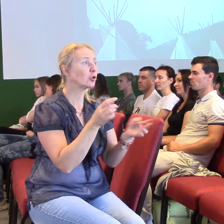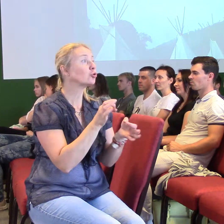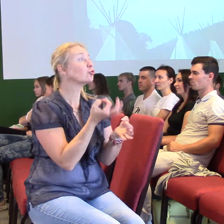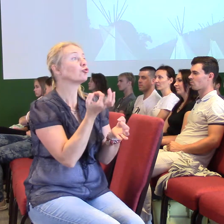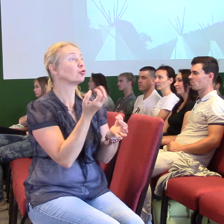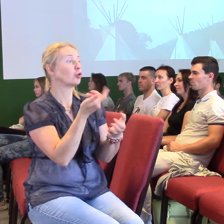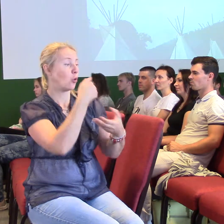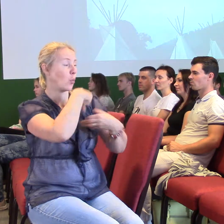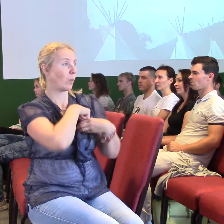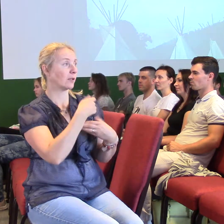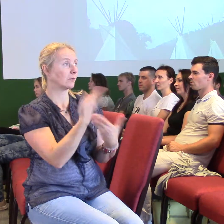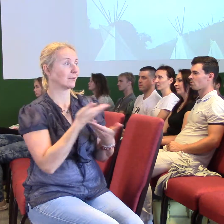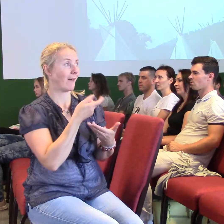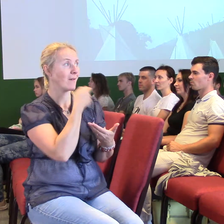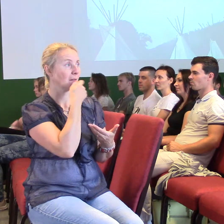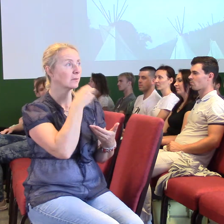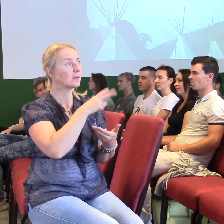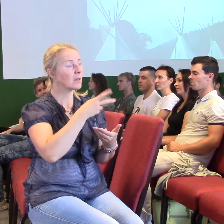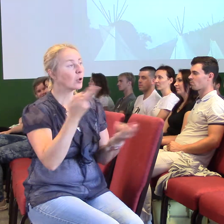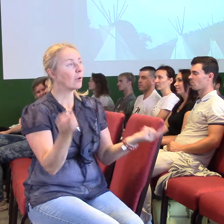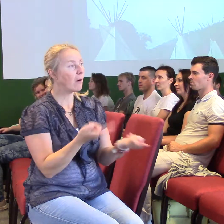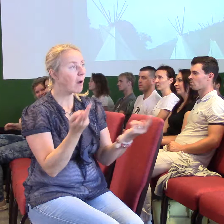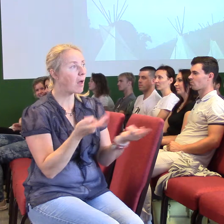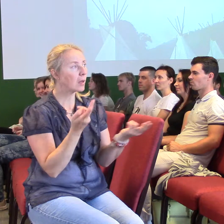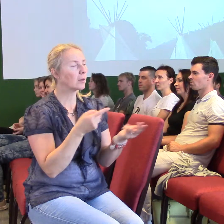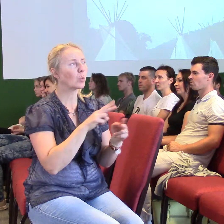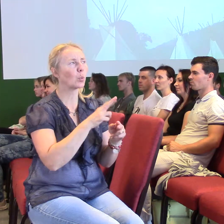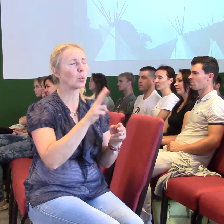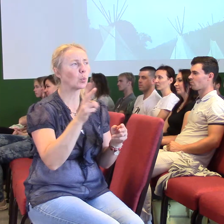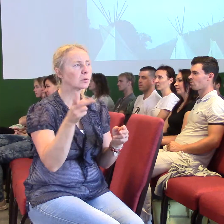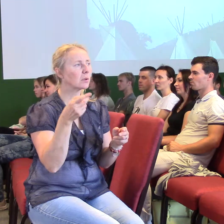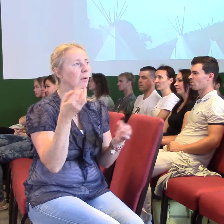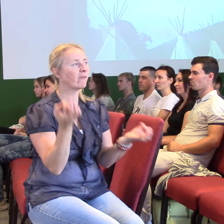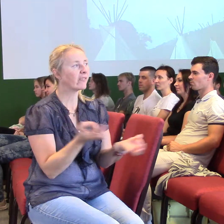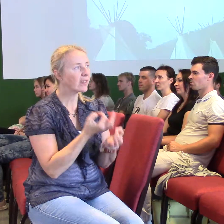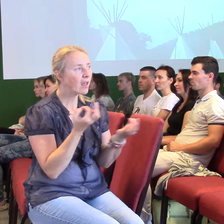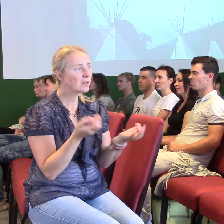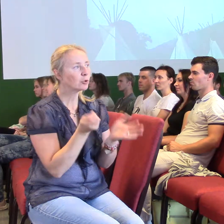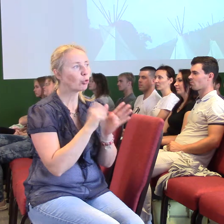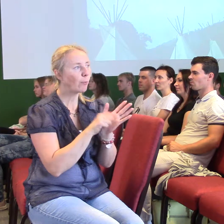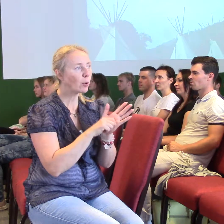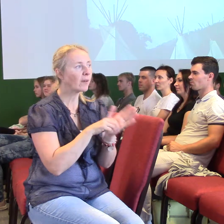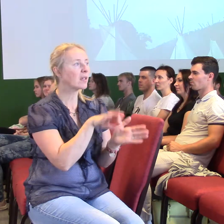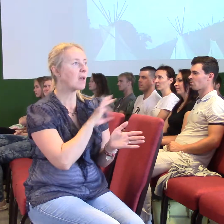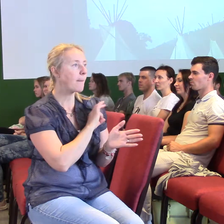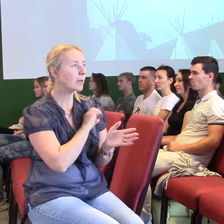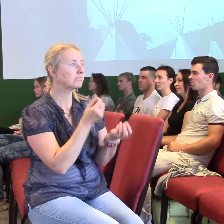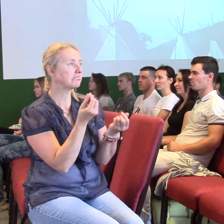Někdo to hledá v různých filozofích, v různých věcech, v kamarádství, v penězích, já